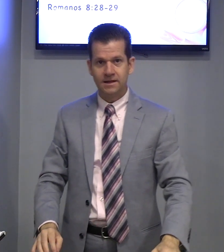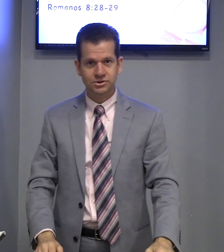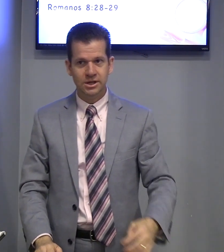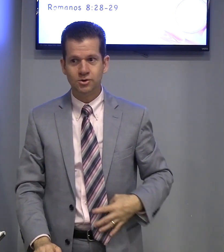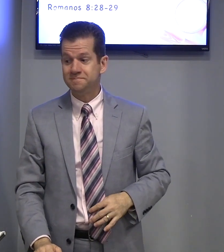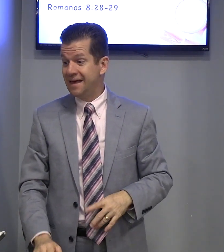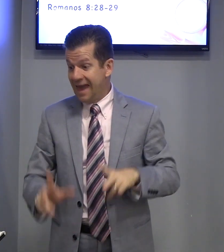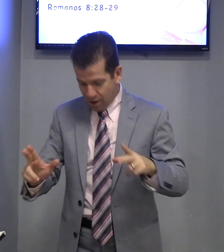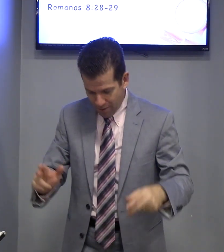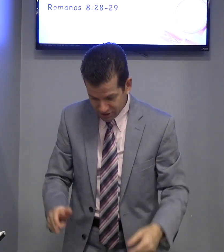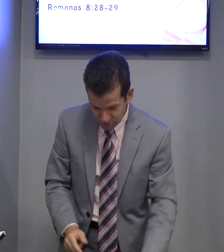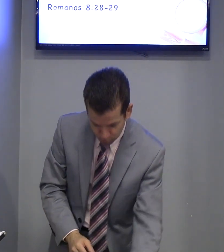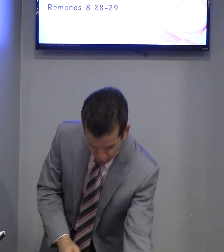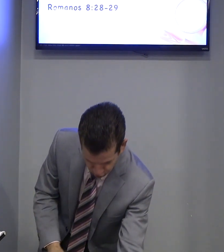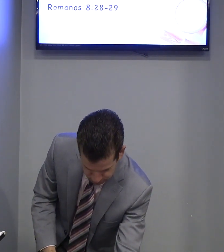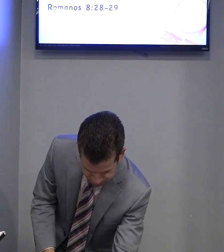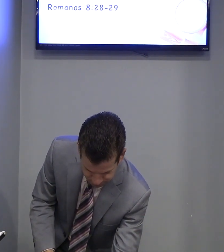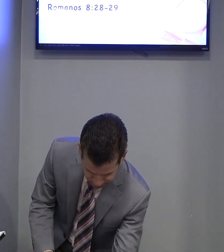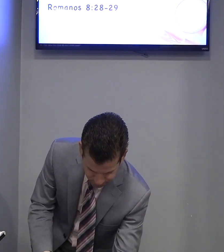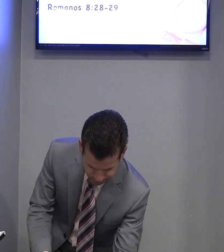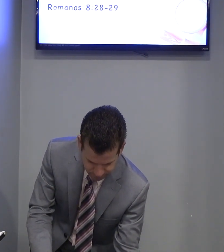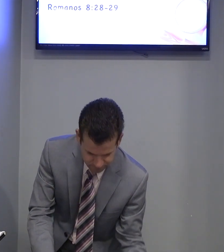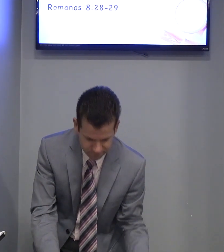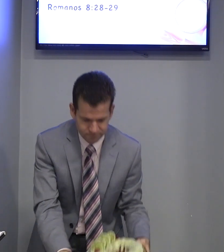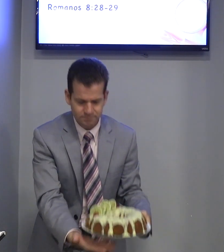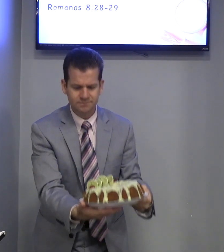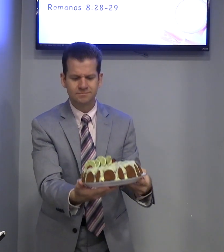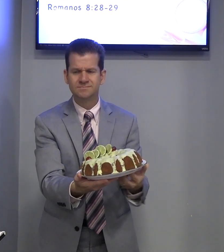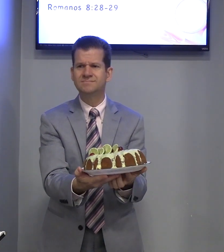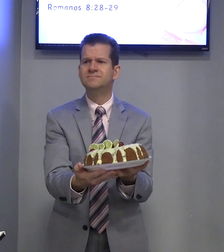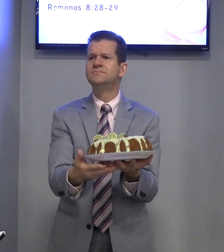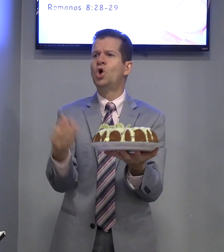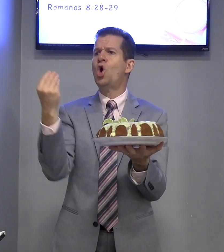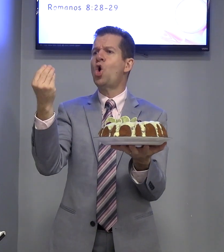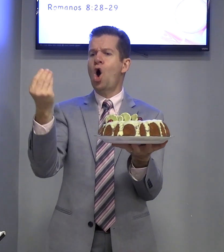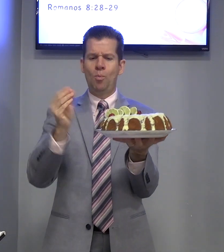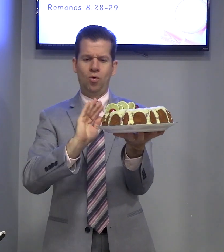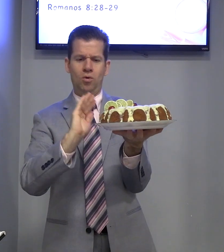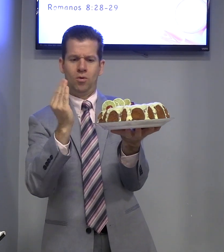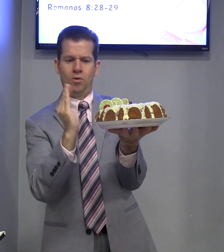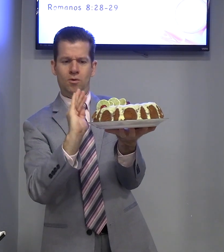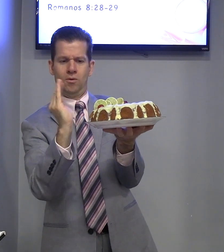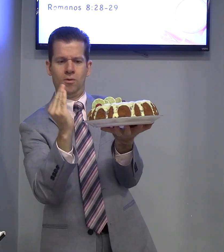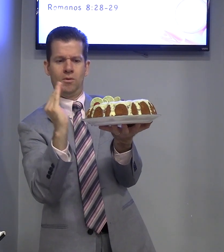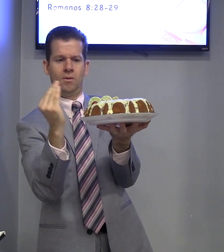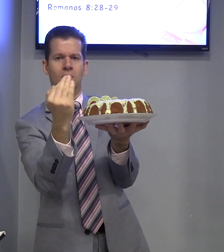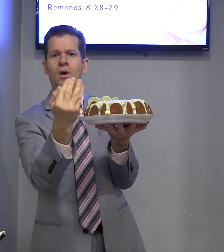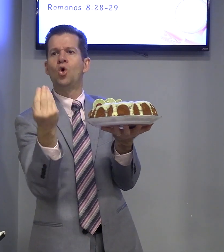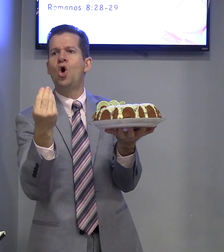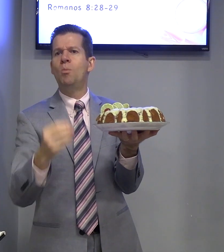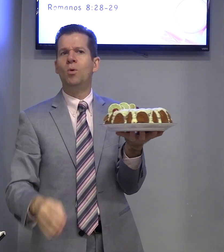É igual a bolo. De novo. Como? É bonito. Como?